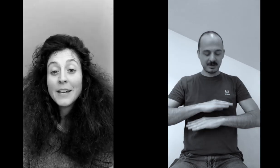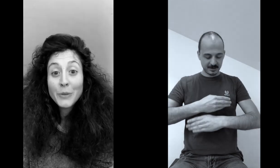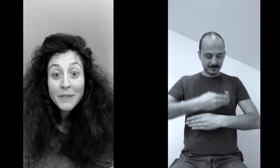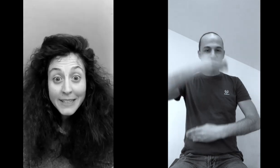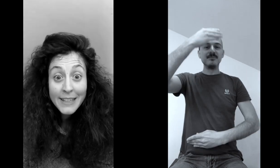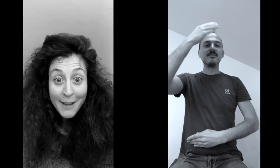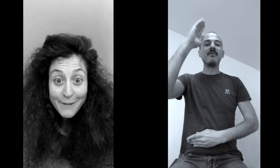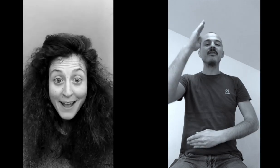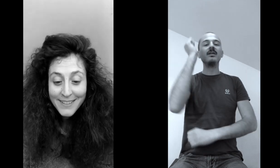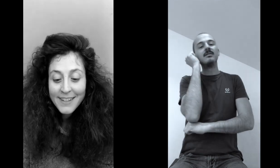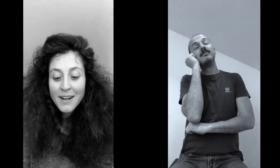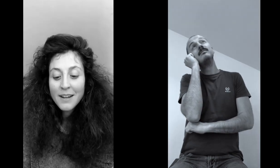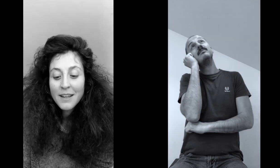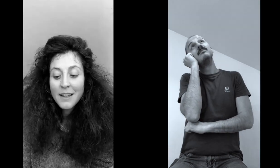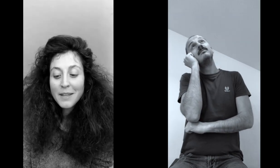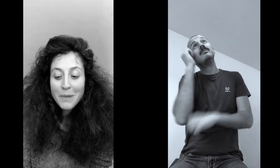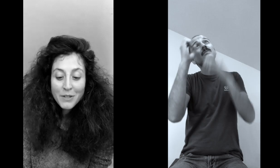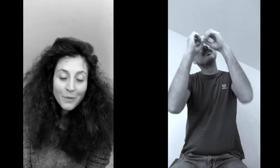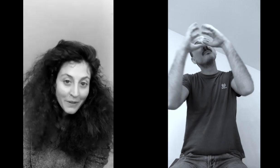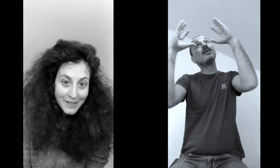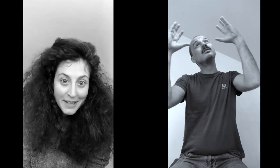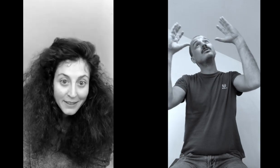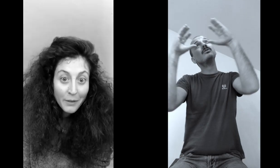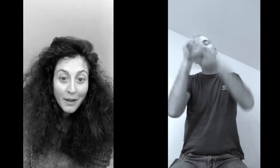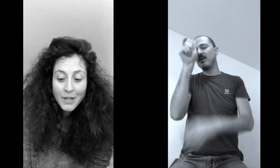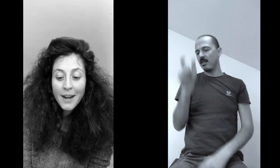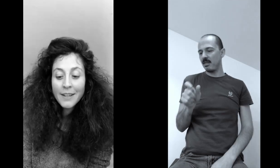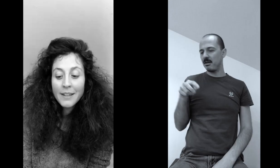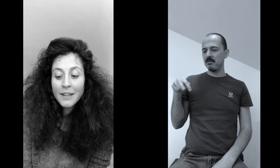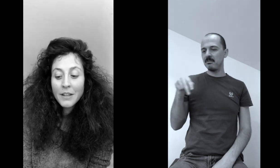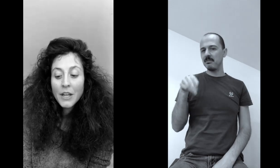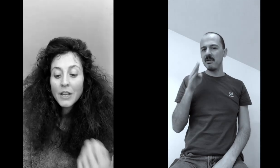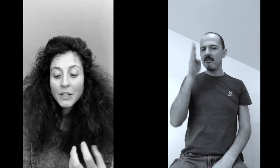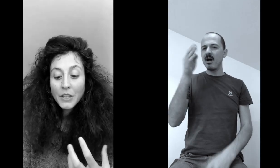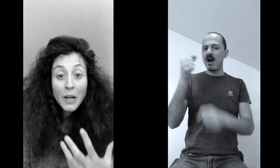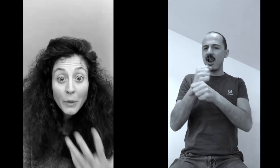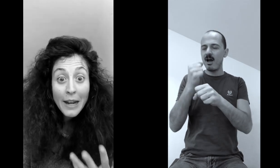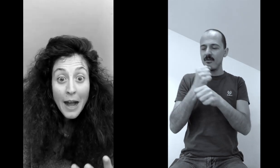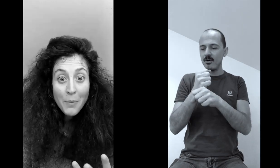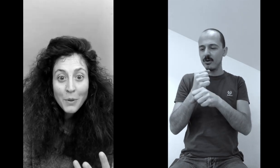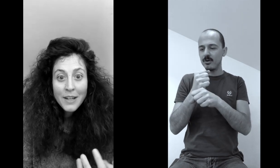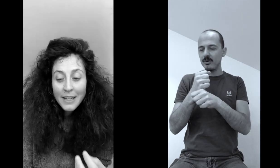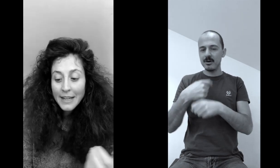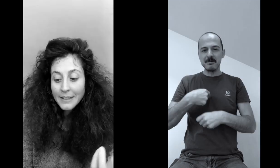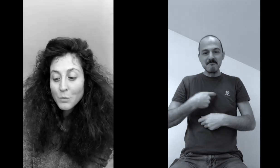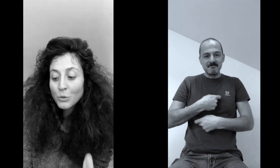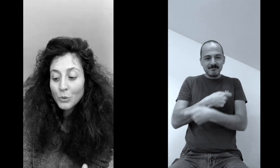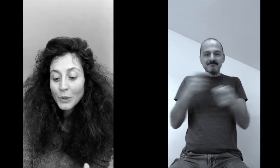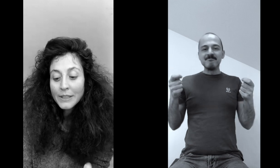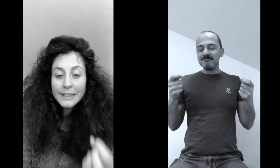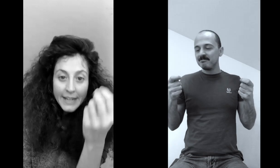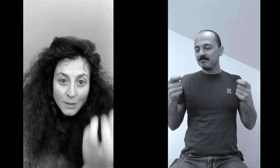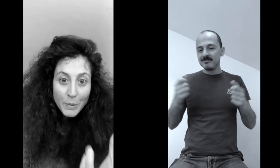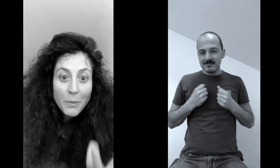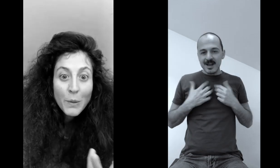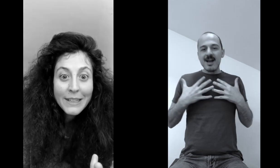dietro ai vetri della finestra immagino che stai andando a lavorare io allora la apro e ti butto